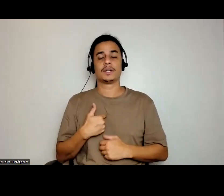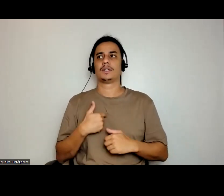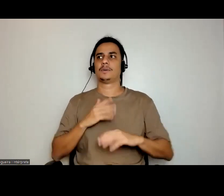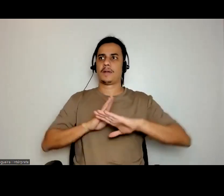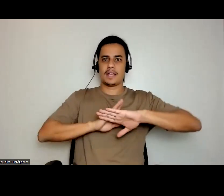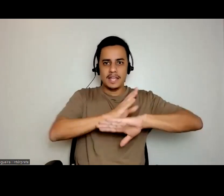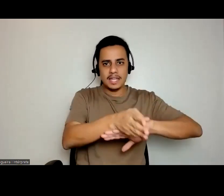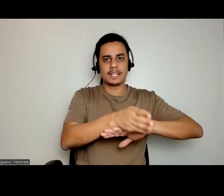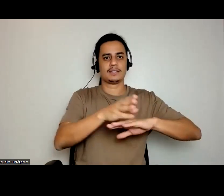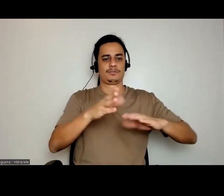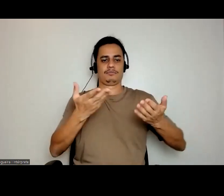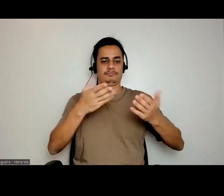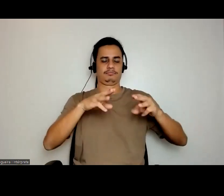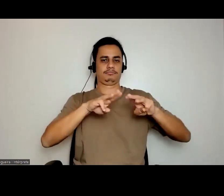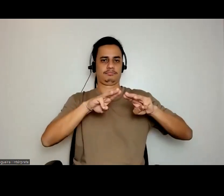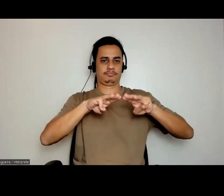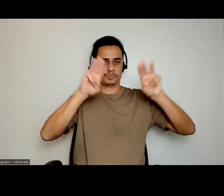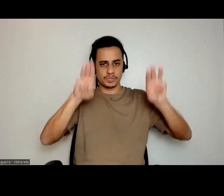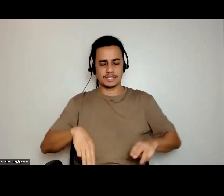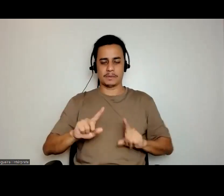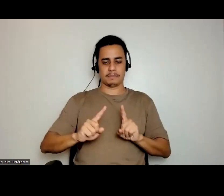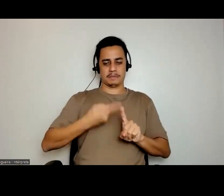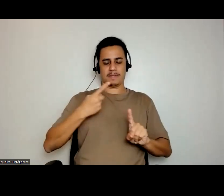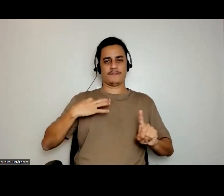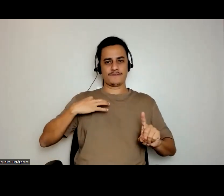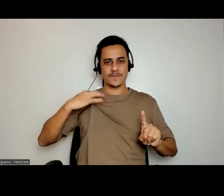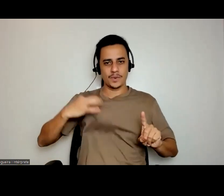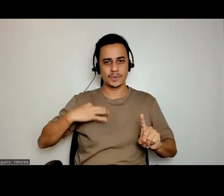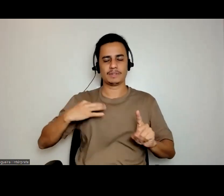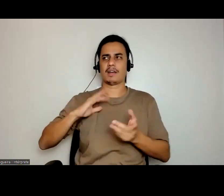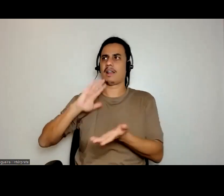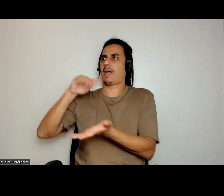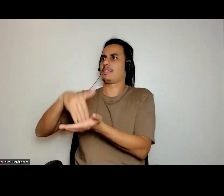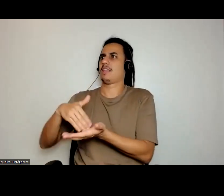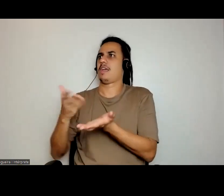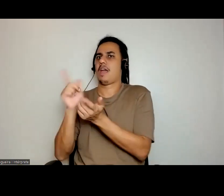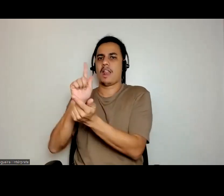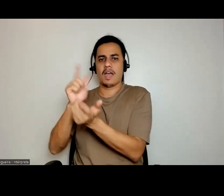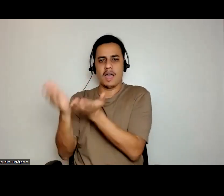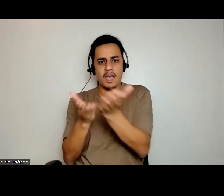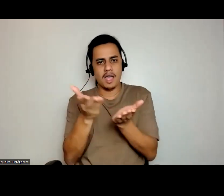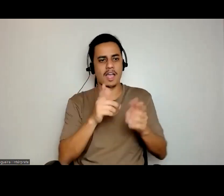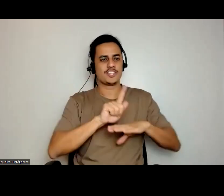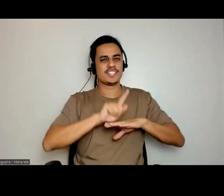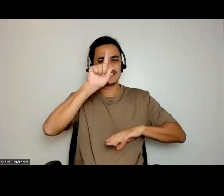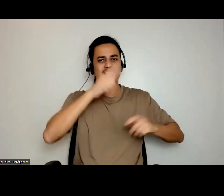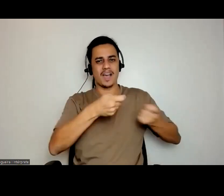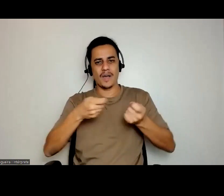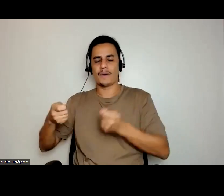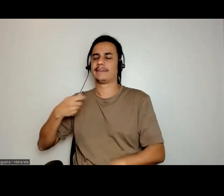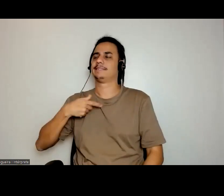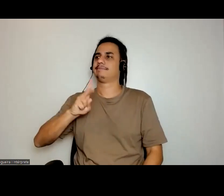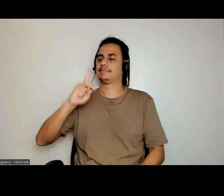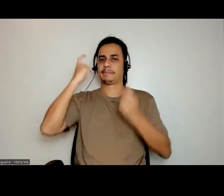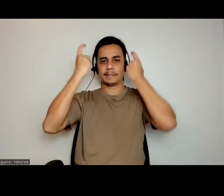museus, começando como voluntária até cargos de atendimento, de conservação e acervo e gestão, eu sempre tive essa